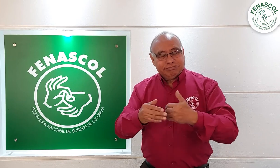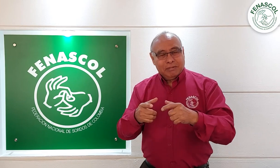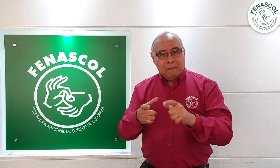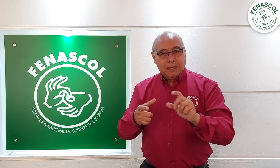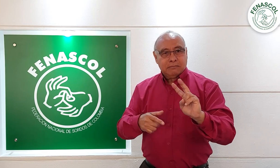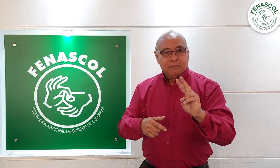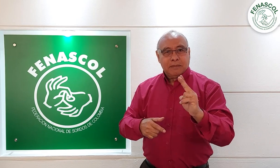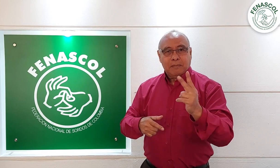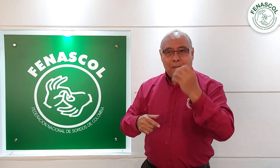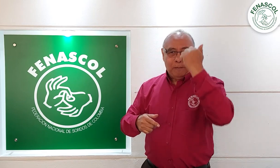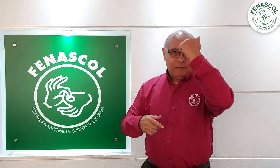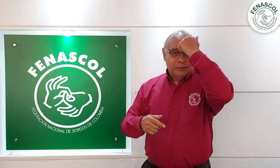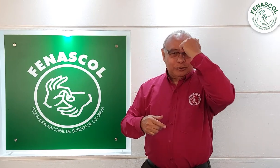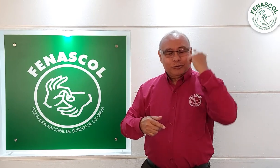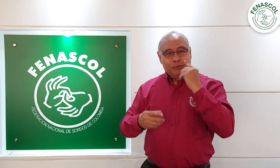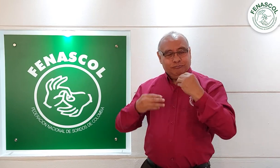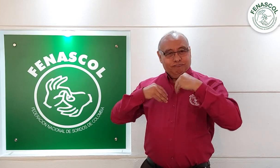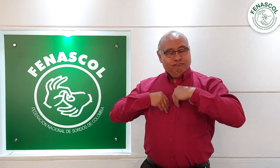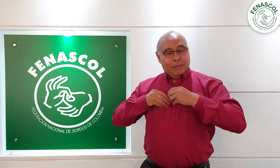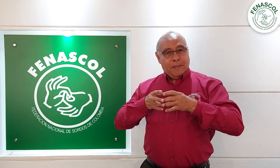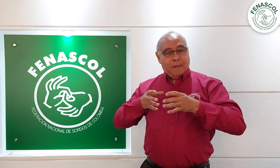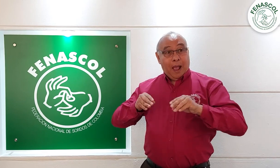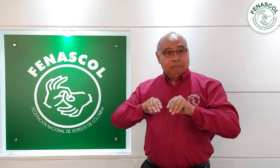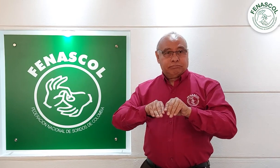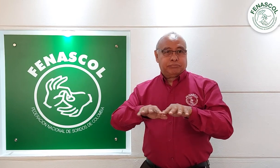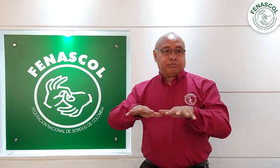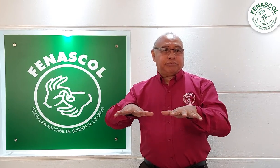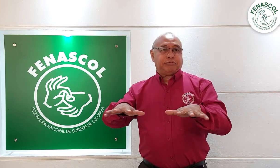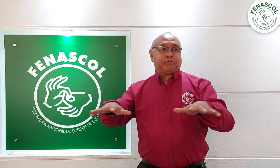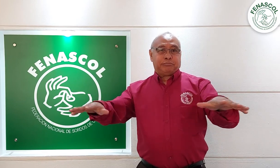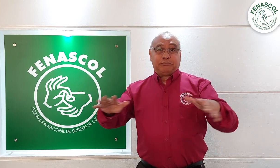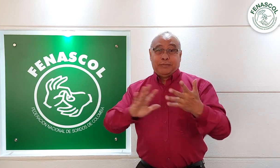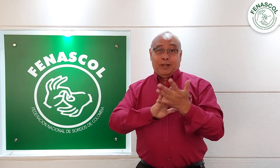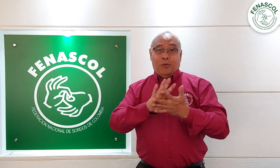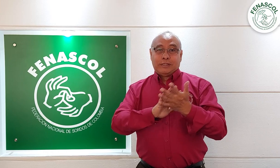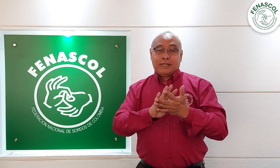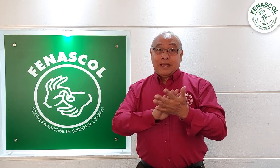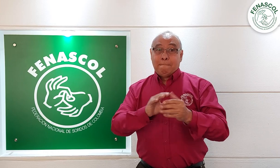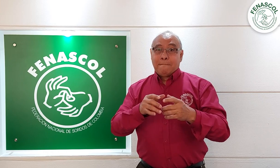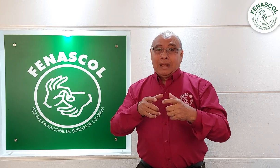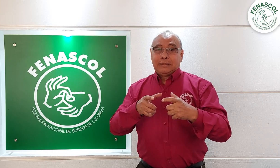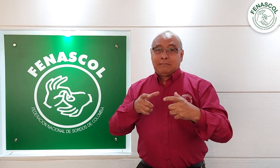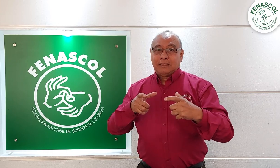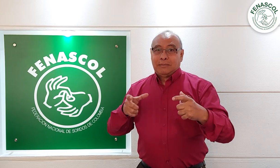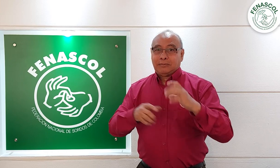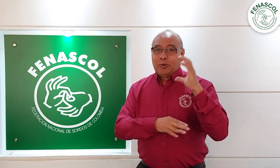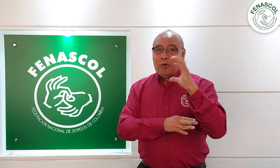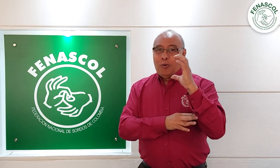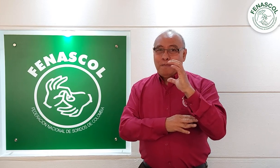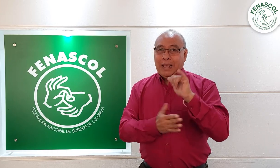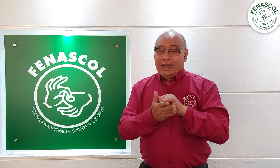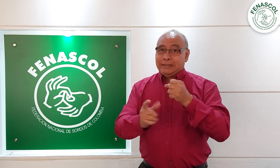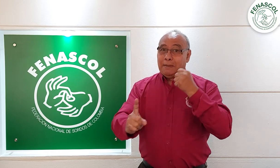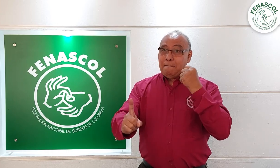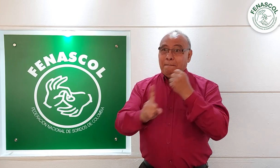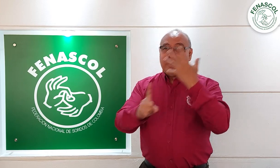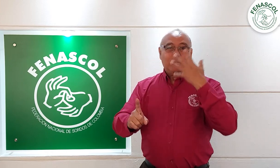Eso fue una transformación de apropiación de los instructores sordos, quienes